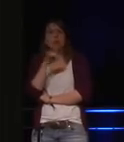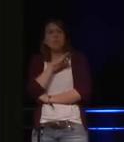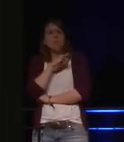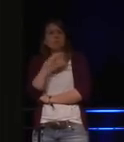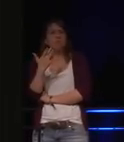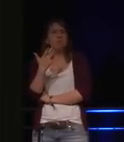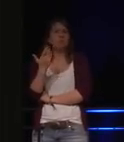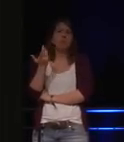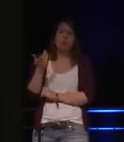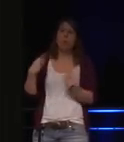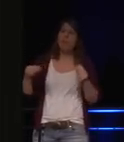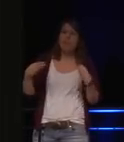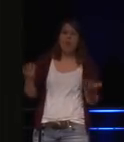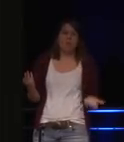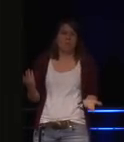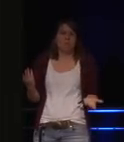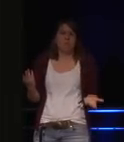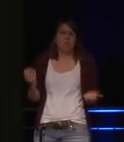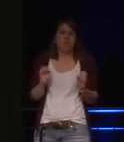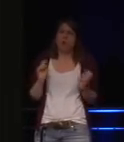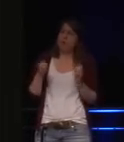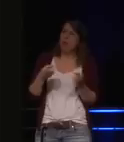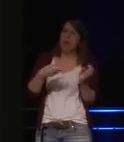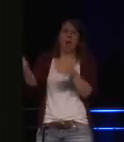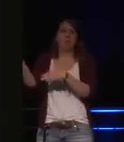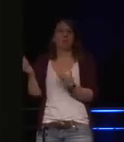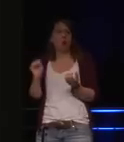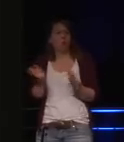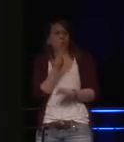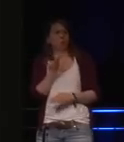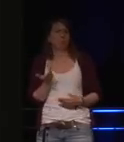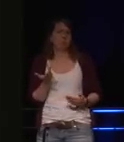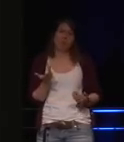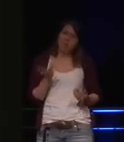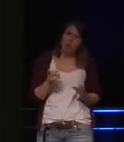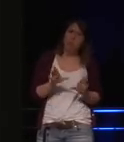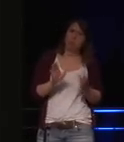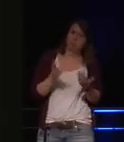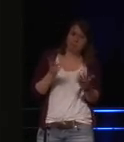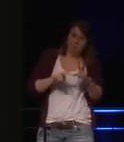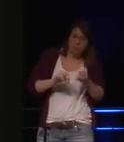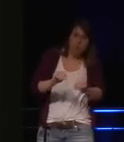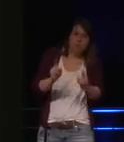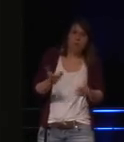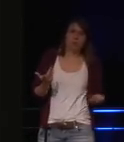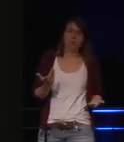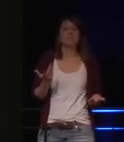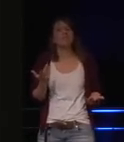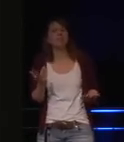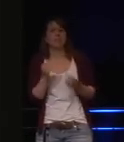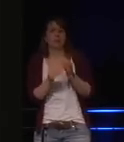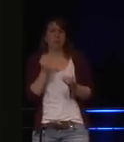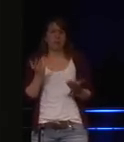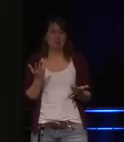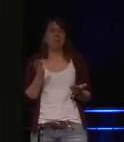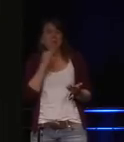nett, schön, komfortabel. Das Problem ist, dass